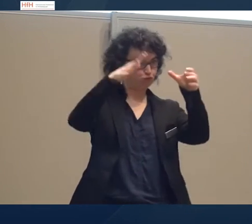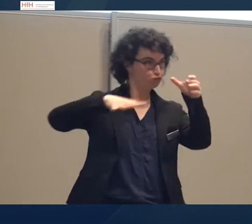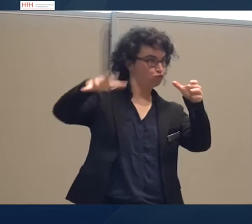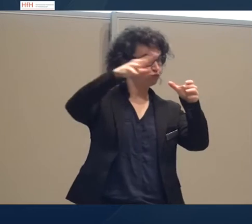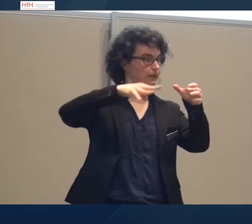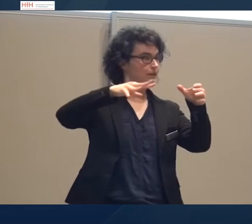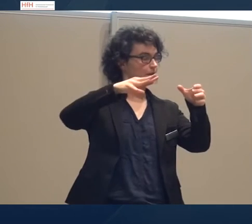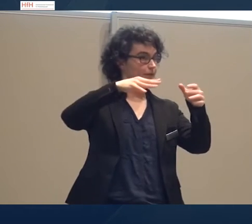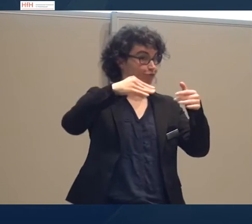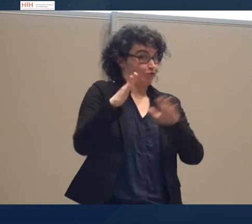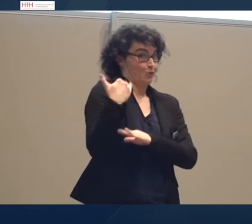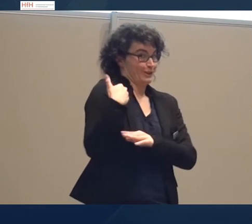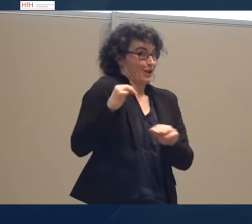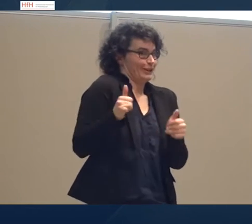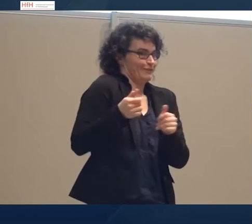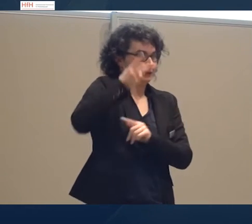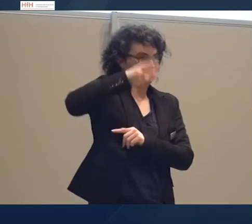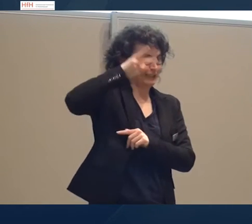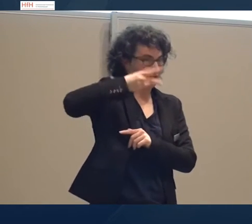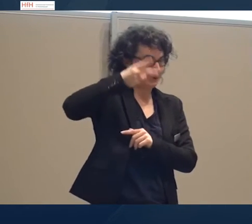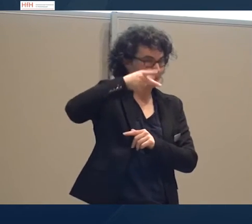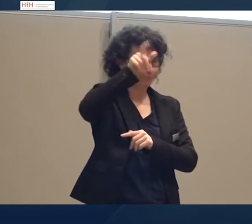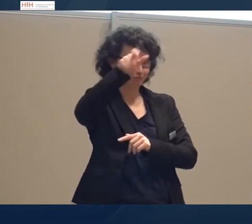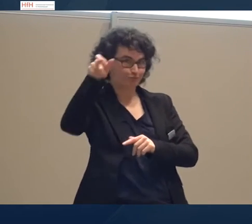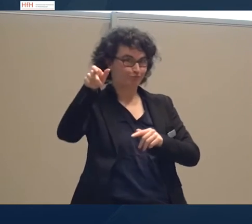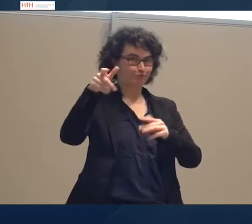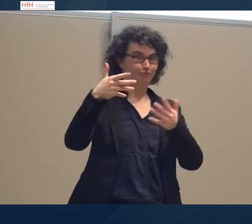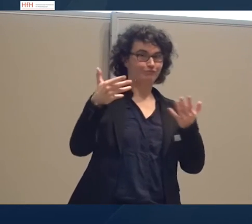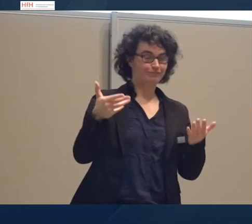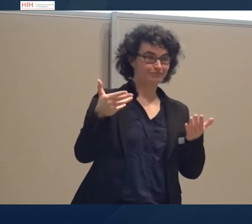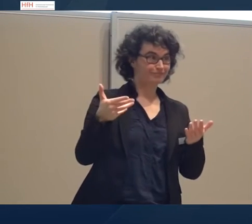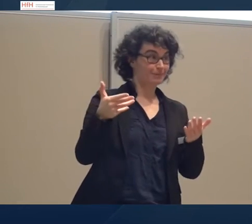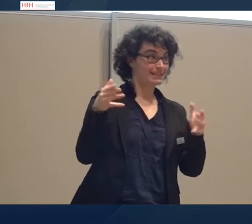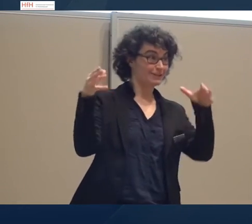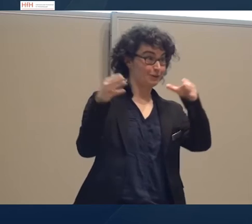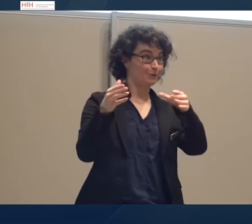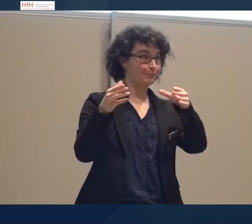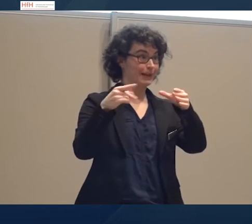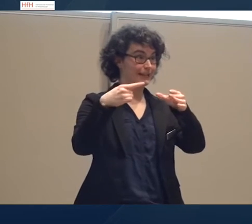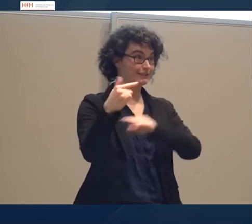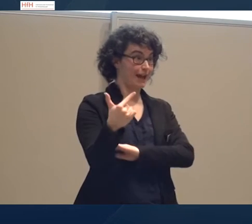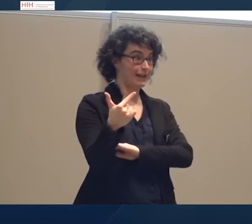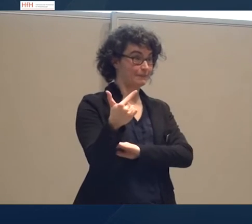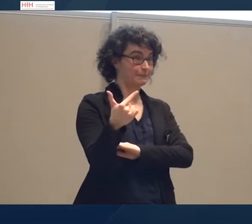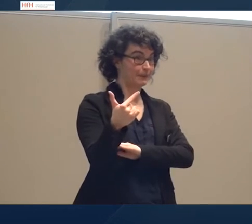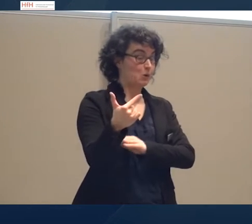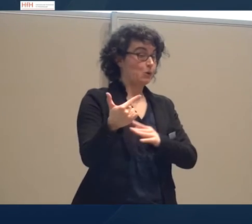angefangen. Und in dieser Gruppe haben wir praktisch für